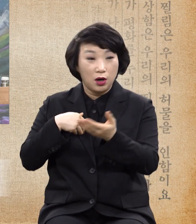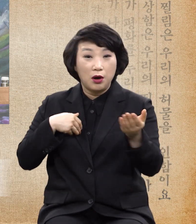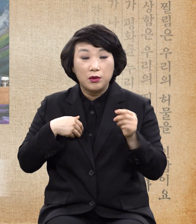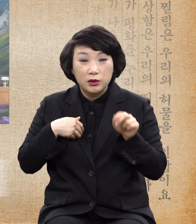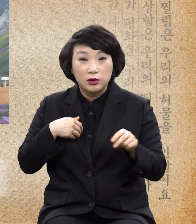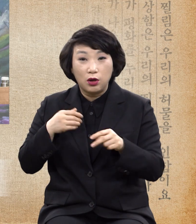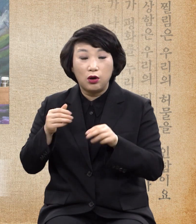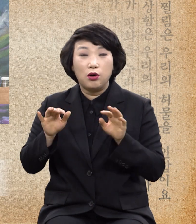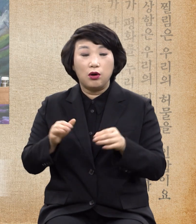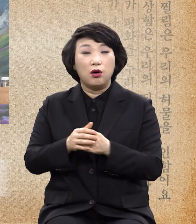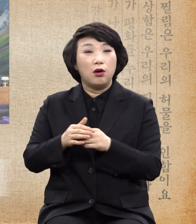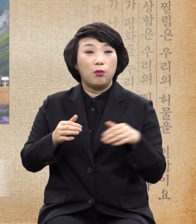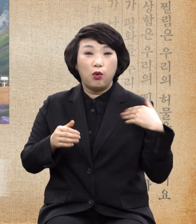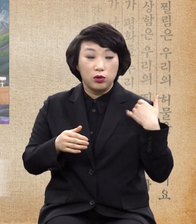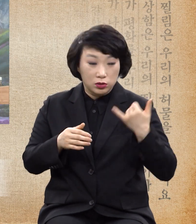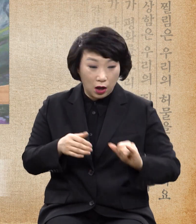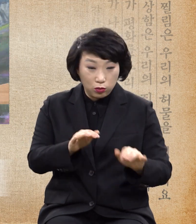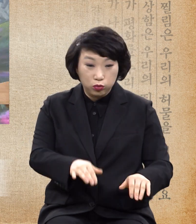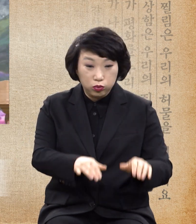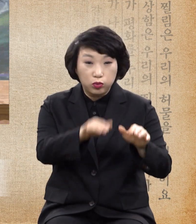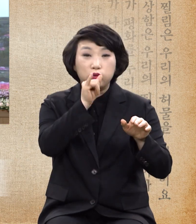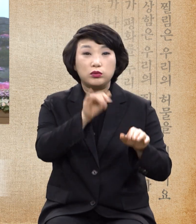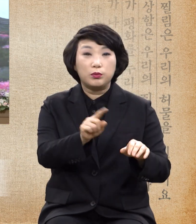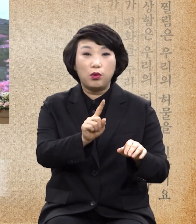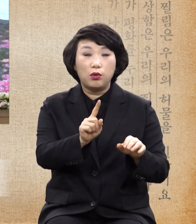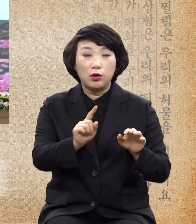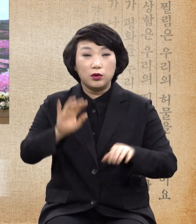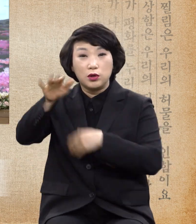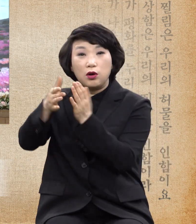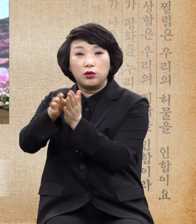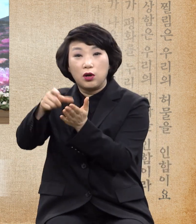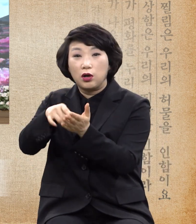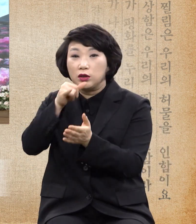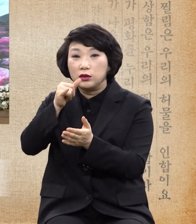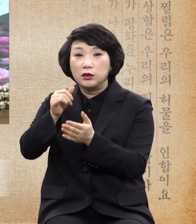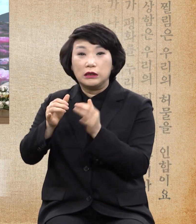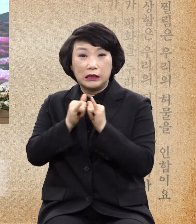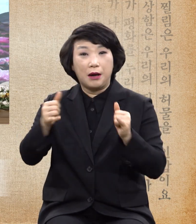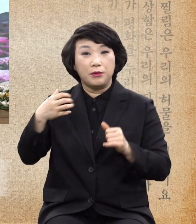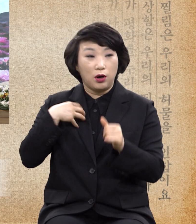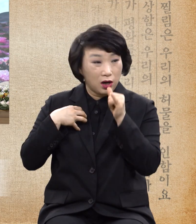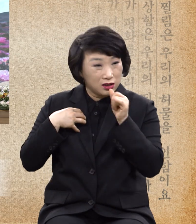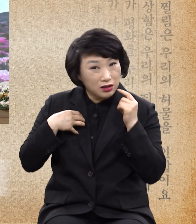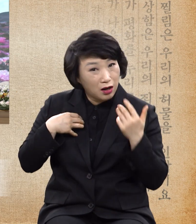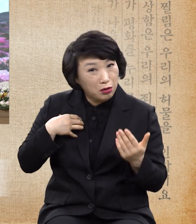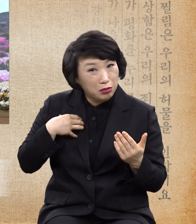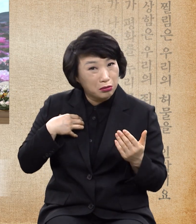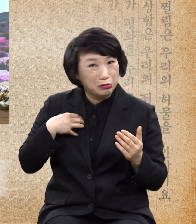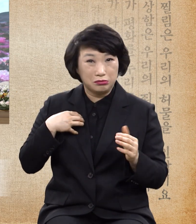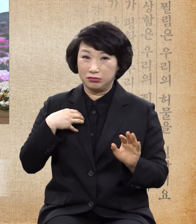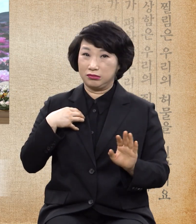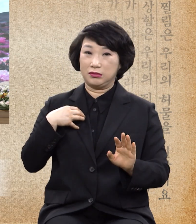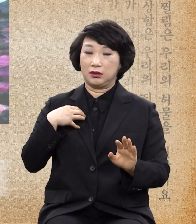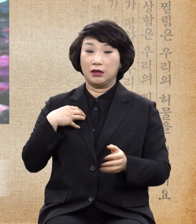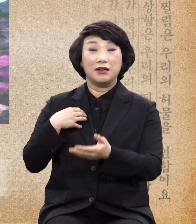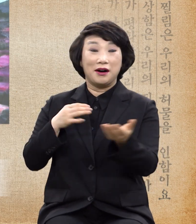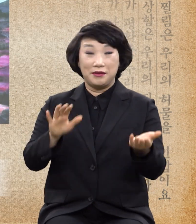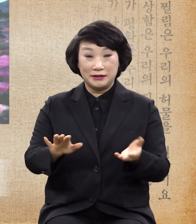모르는 사람이 무슨 성경이 말하는 사람 노릇이라겠느냐? 우리가 사람 노릇이라고 하는 것은